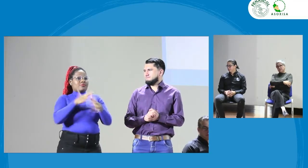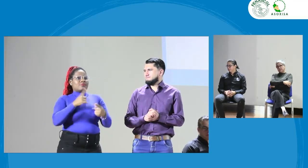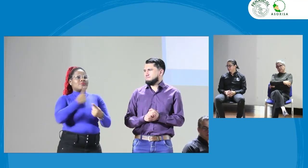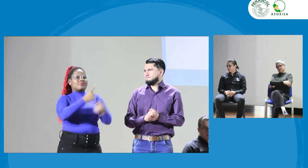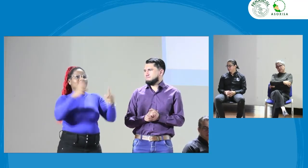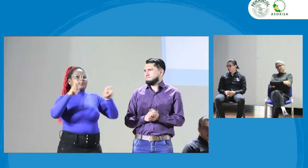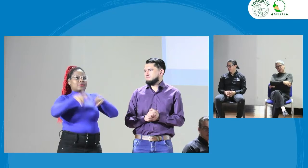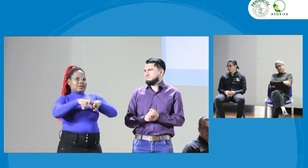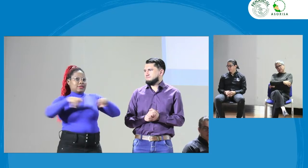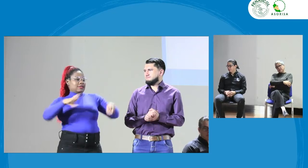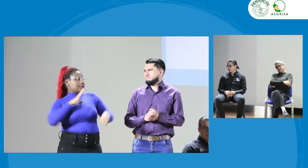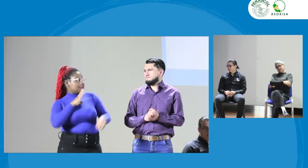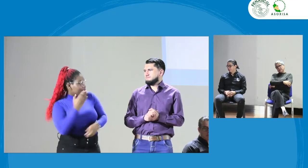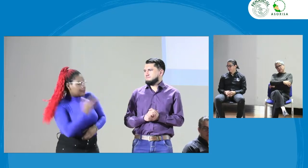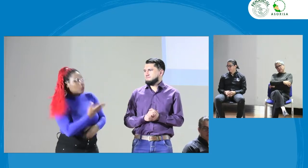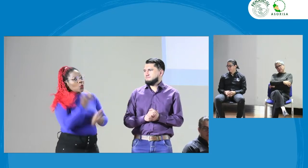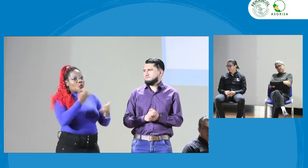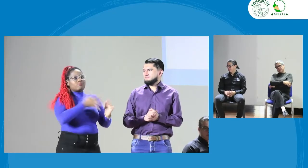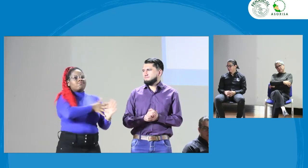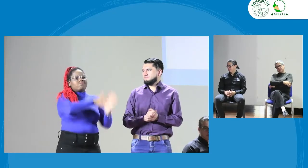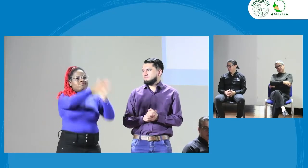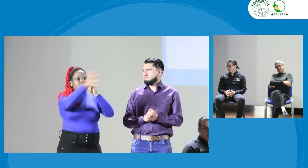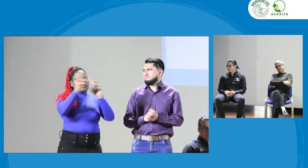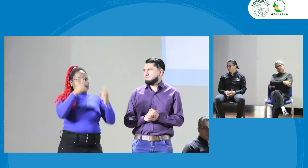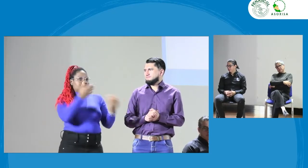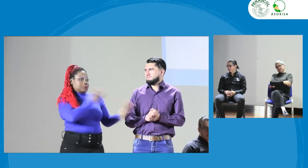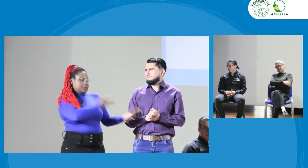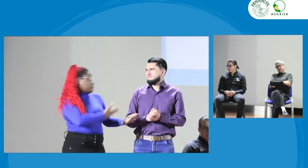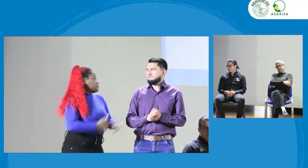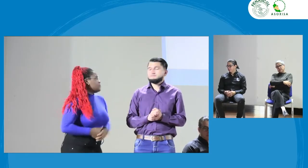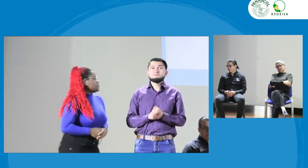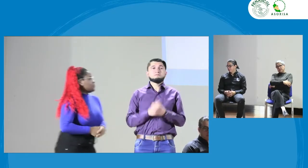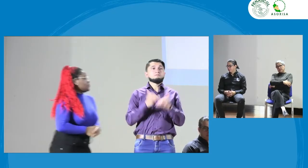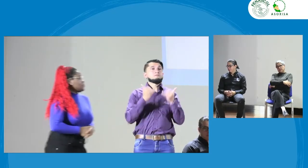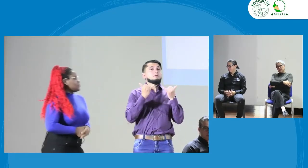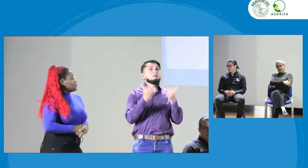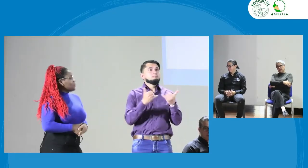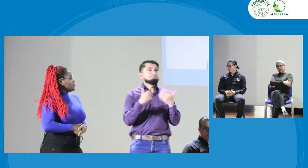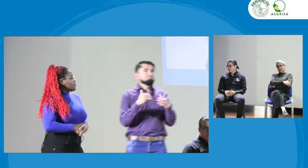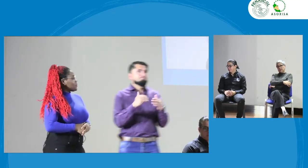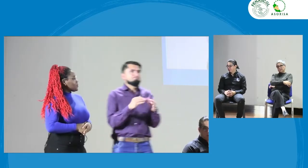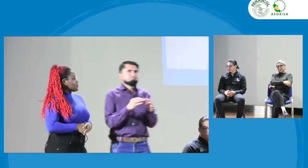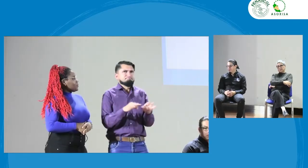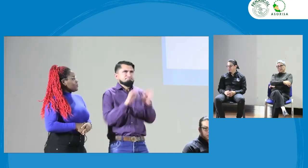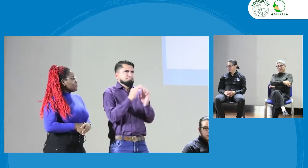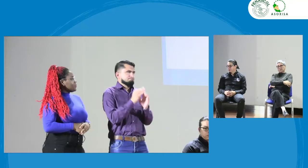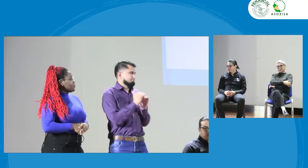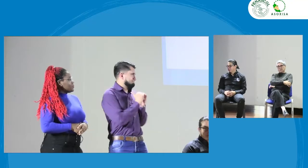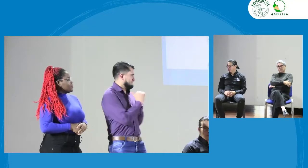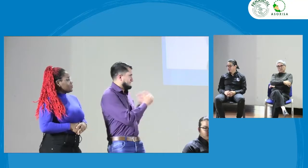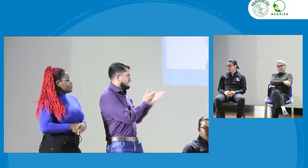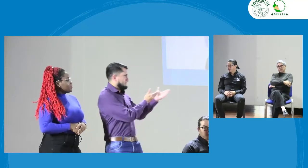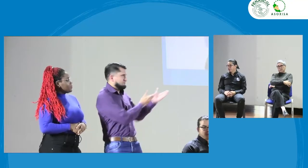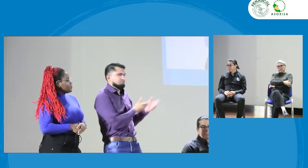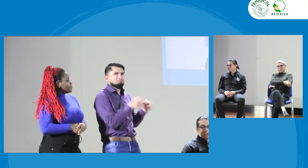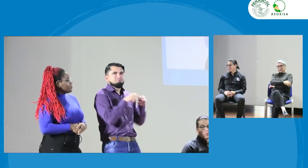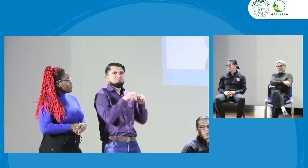Continuamos con nuestro programa, como antes estaba funcionando, entonces van a estar hablando con los panelistas. Así es, tenemos